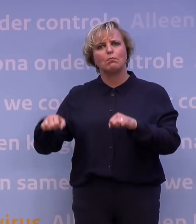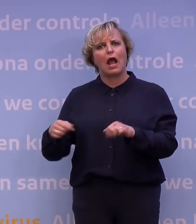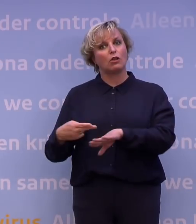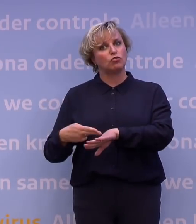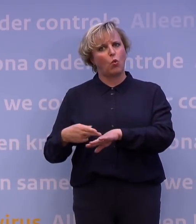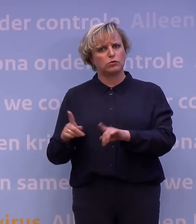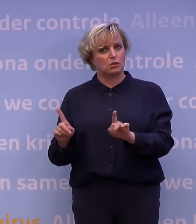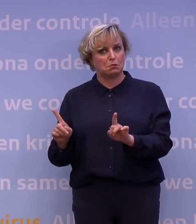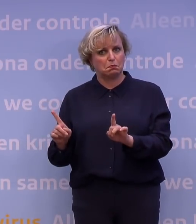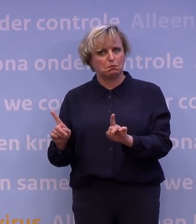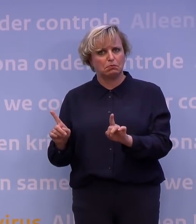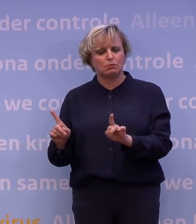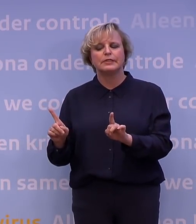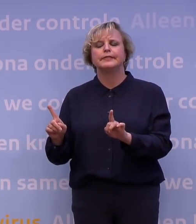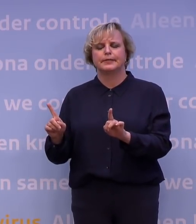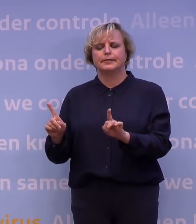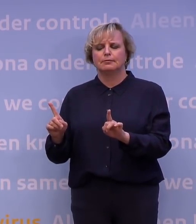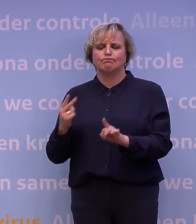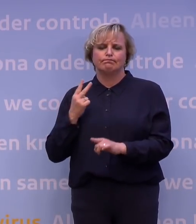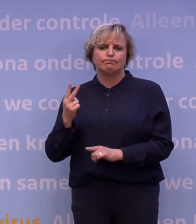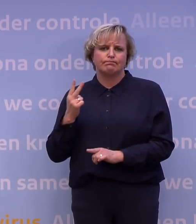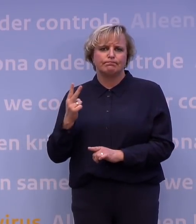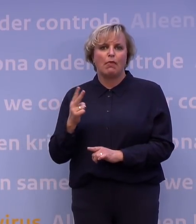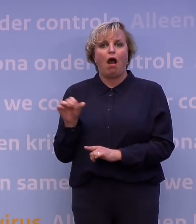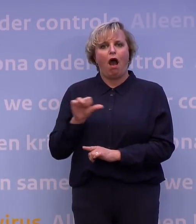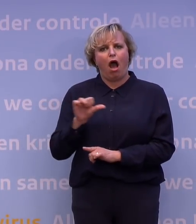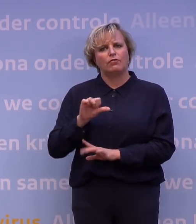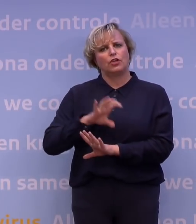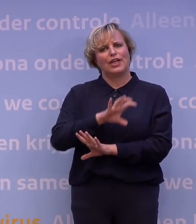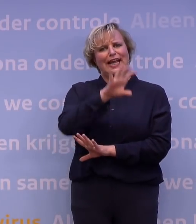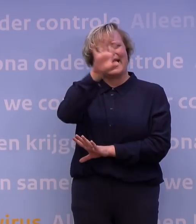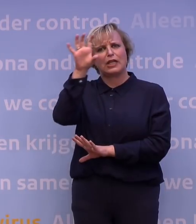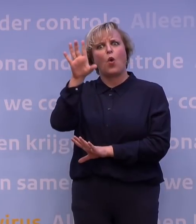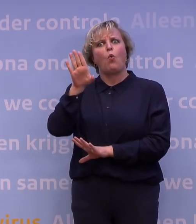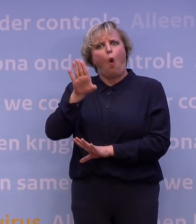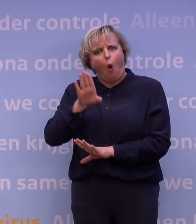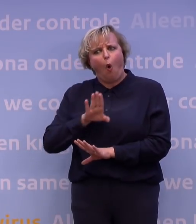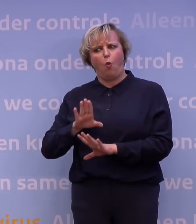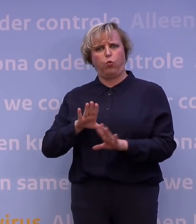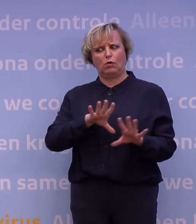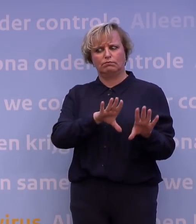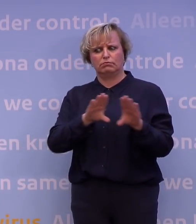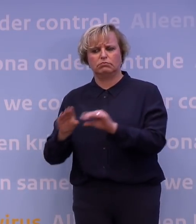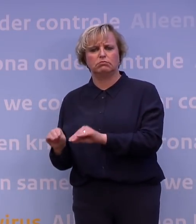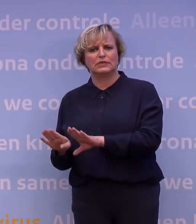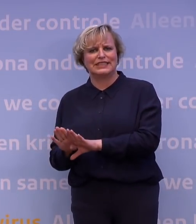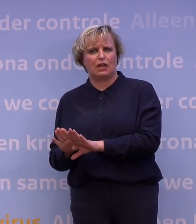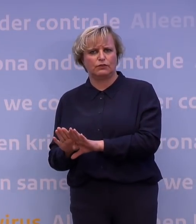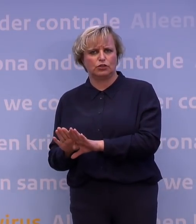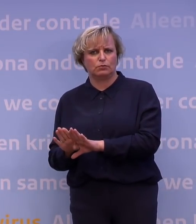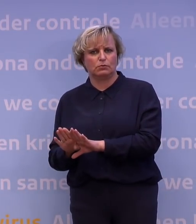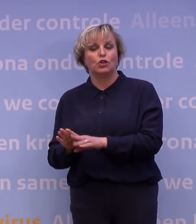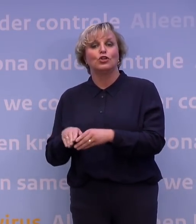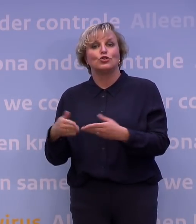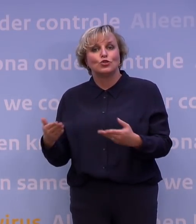moesten we constateren dat een flink aantal andere regio's ook die kant op ging. Kortom, het